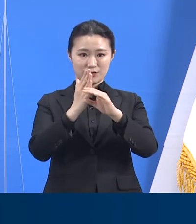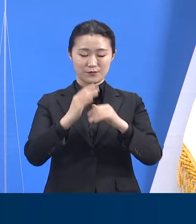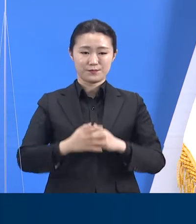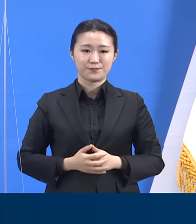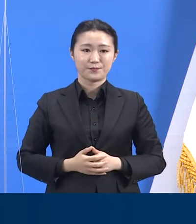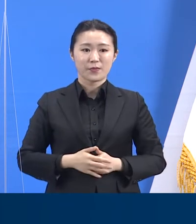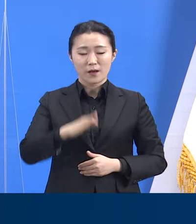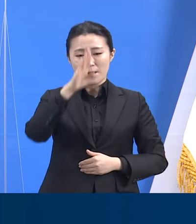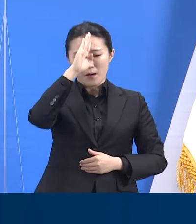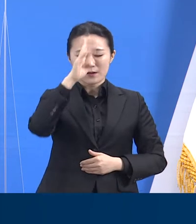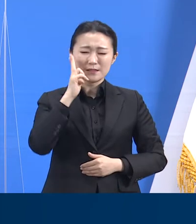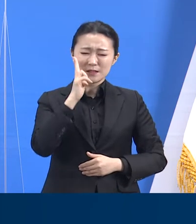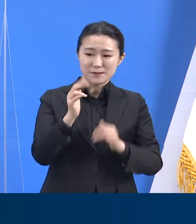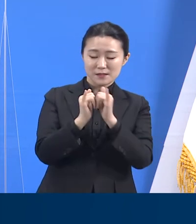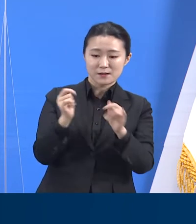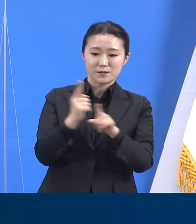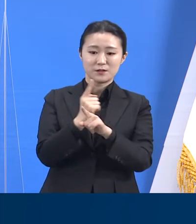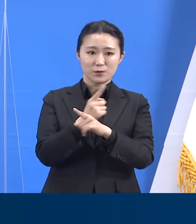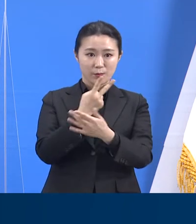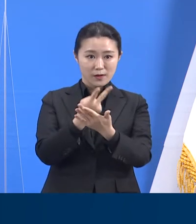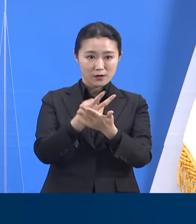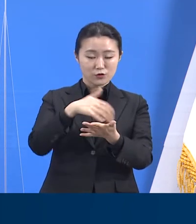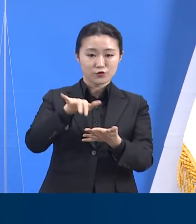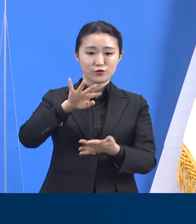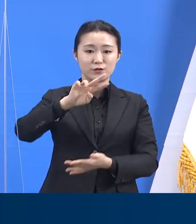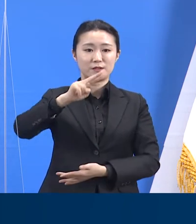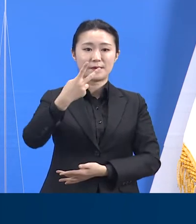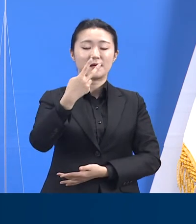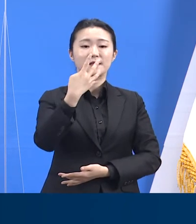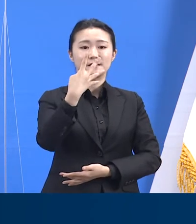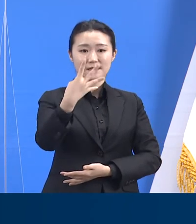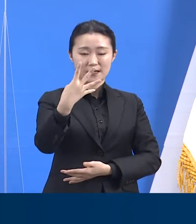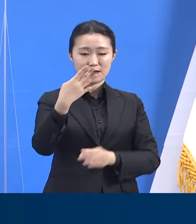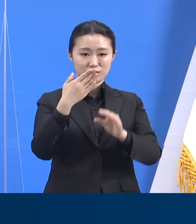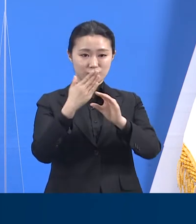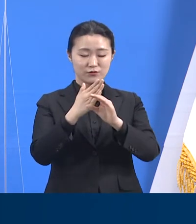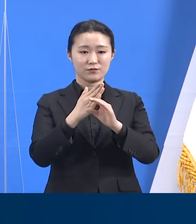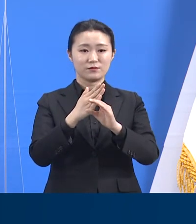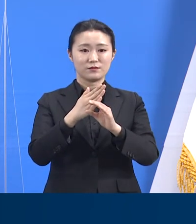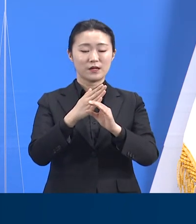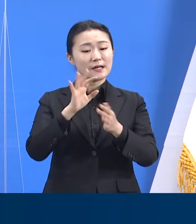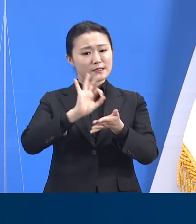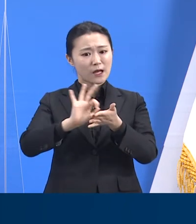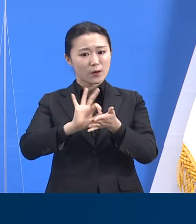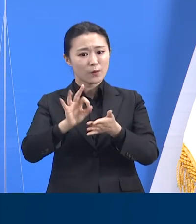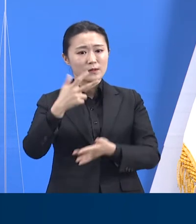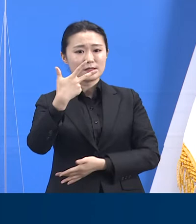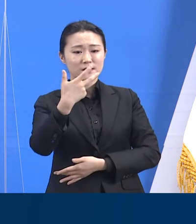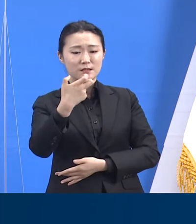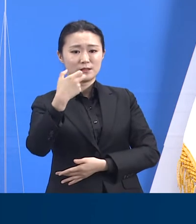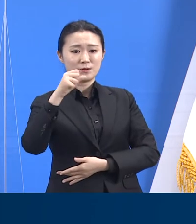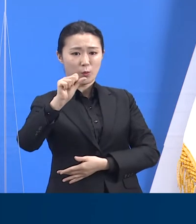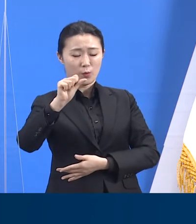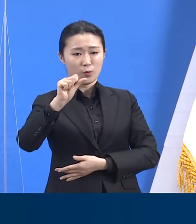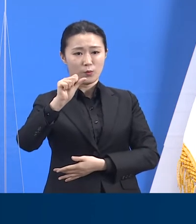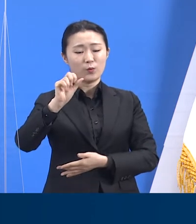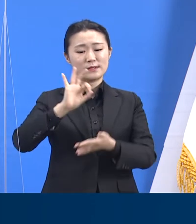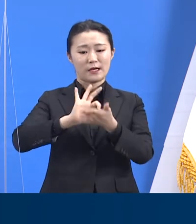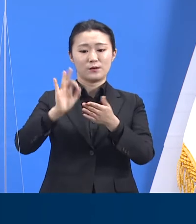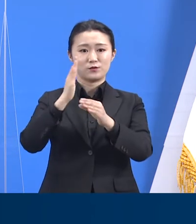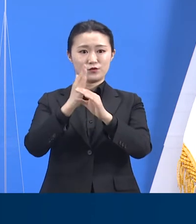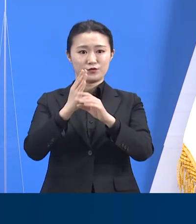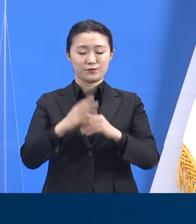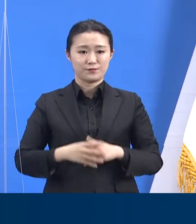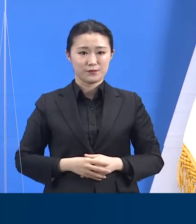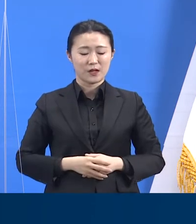치료 병상은 총 204병상을 확보하였으며 이 중 75개를 사용하고 있습니다. 현재